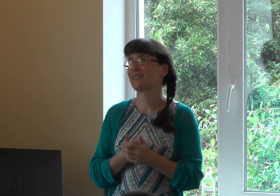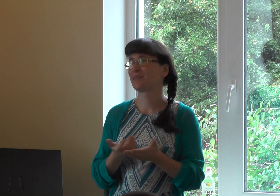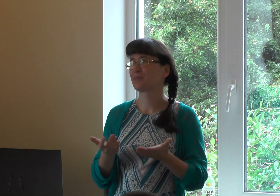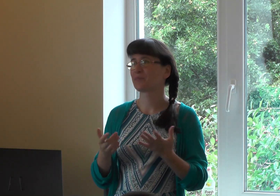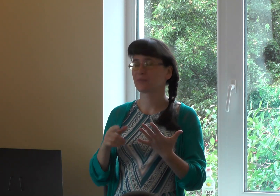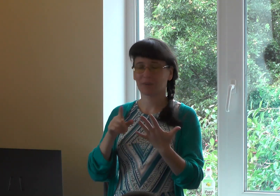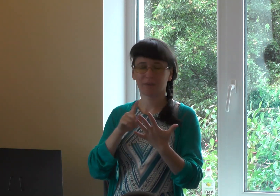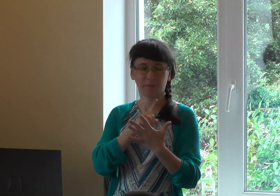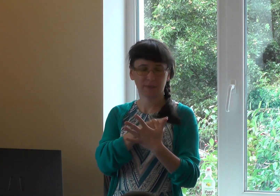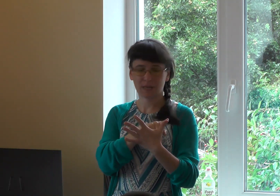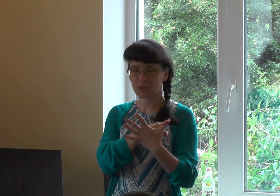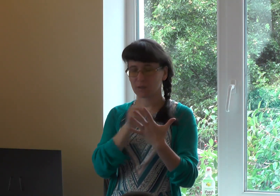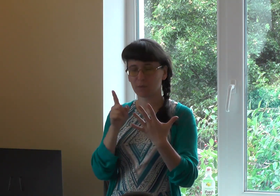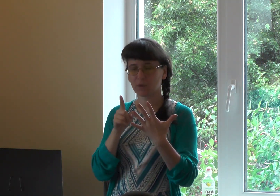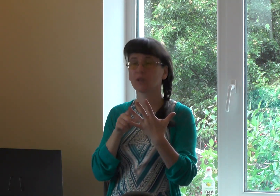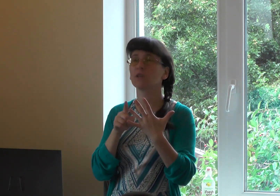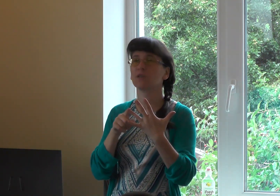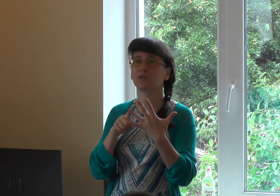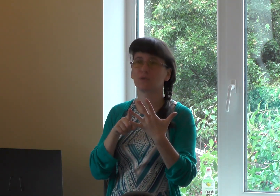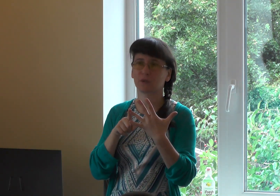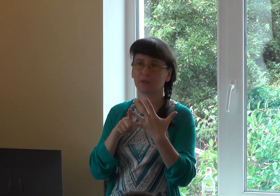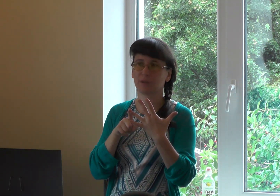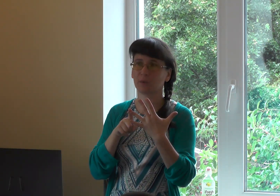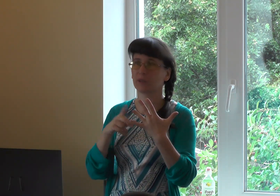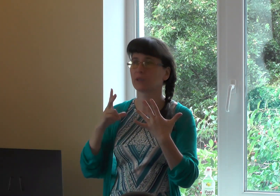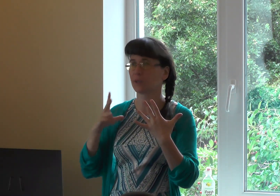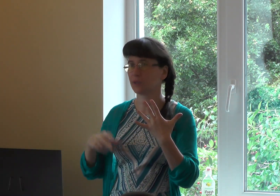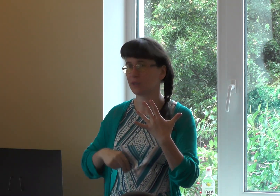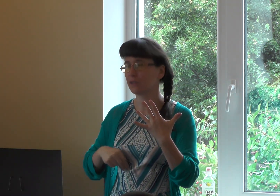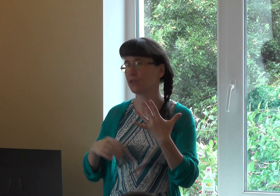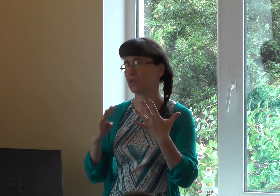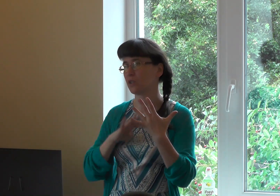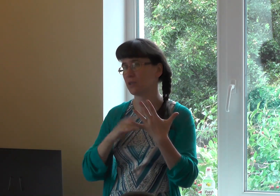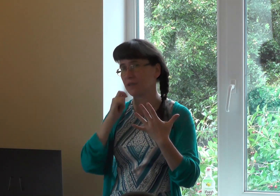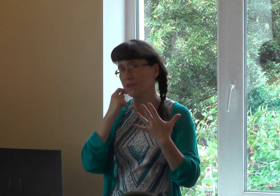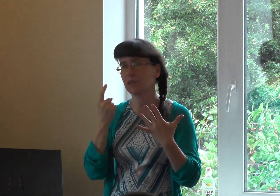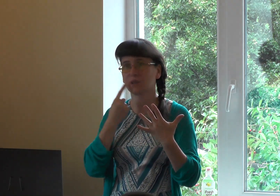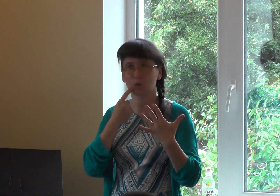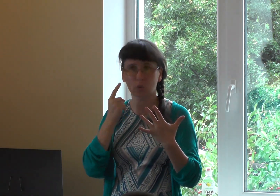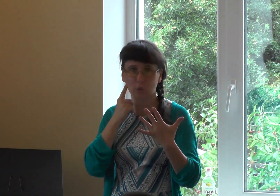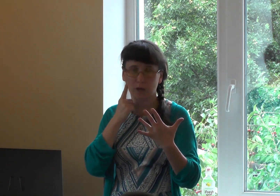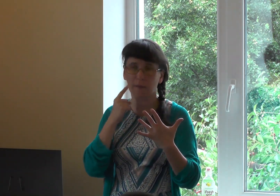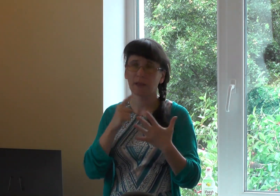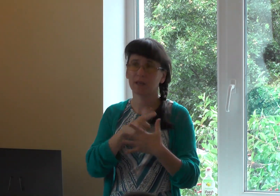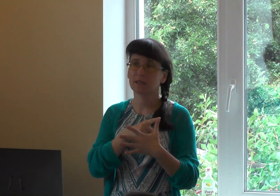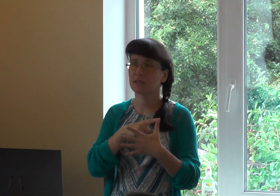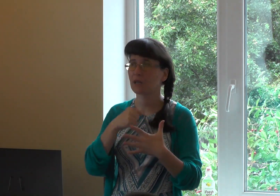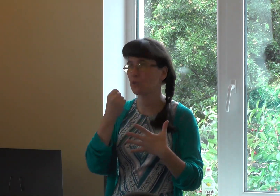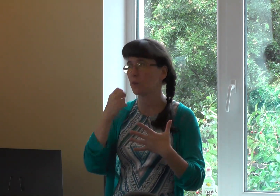старший ребенок и четвертый ребенок. Это девочка, и сейчас девять, но тоже глухая. Если старший у меня